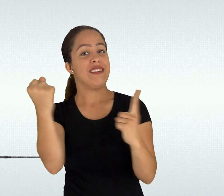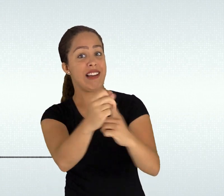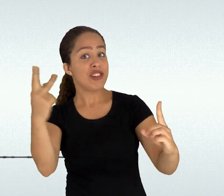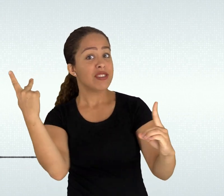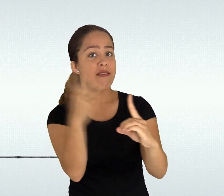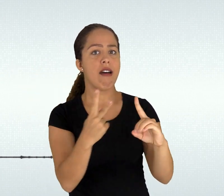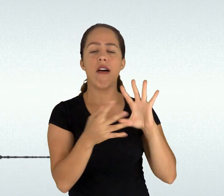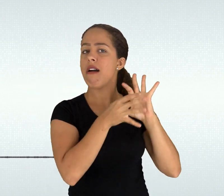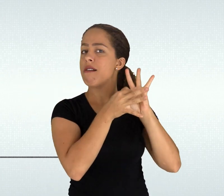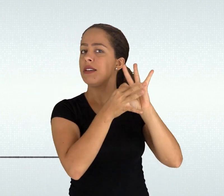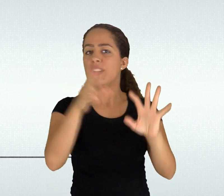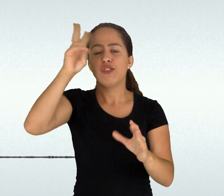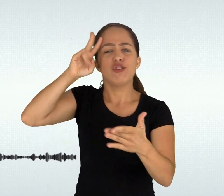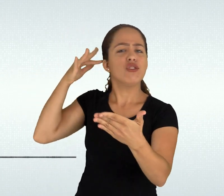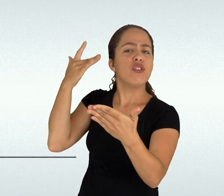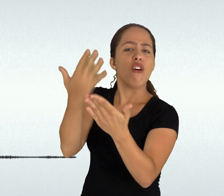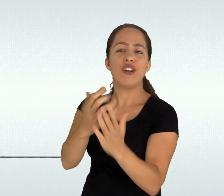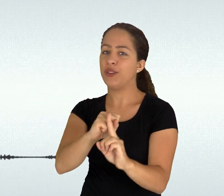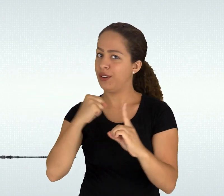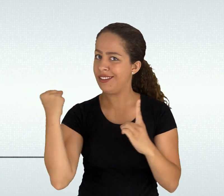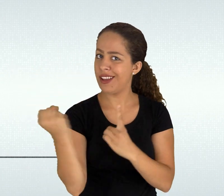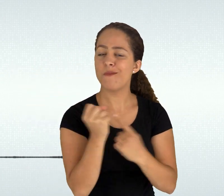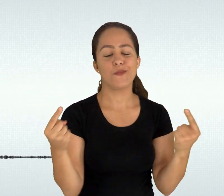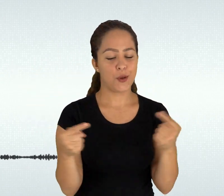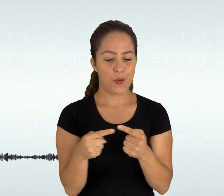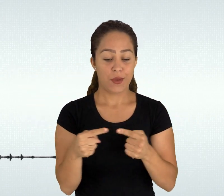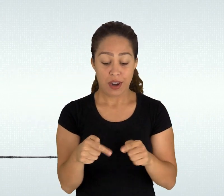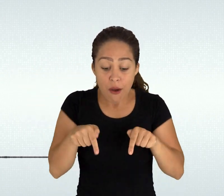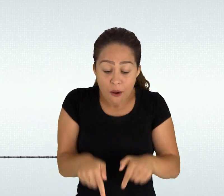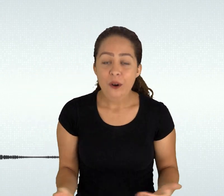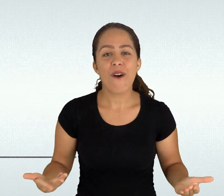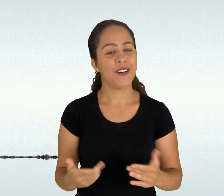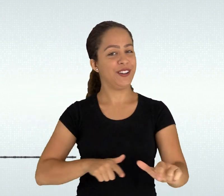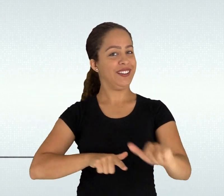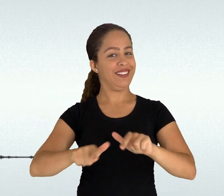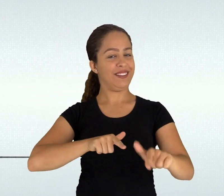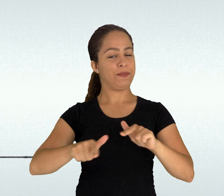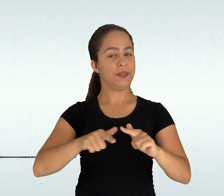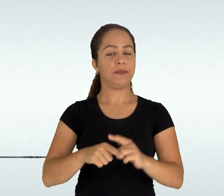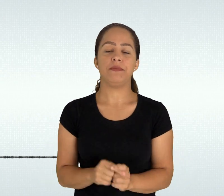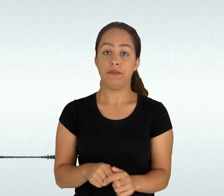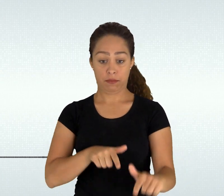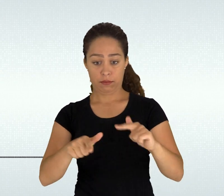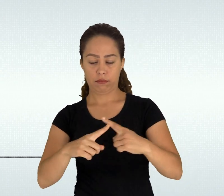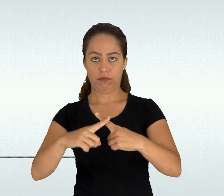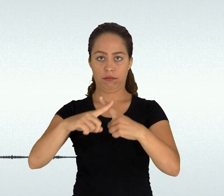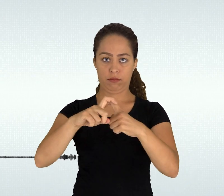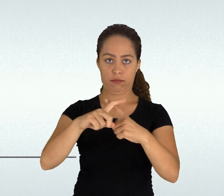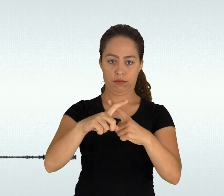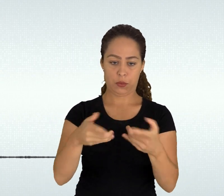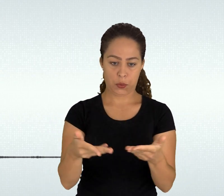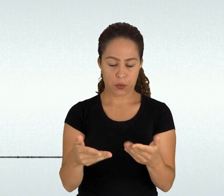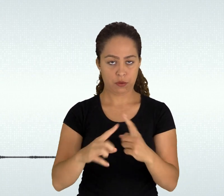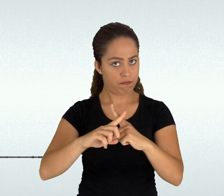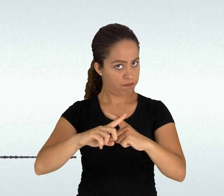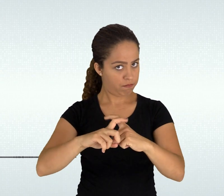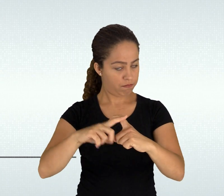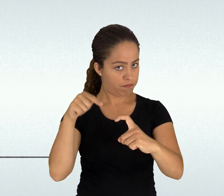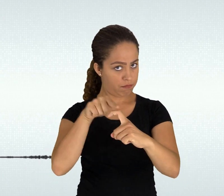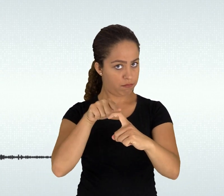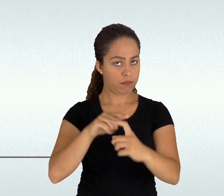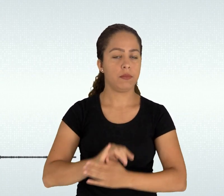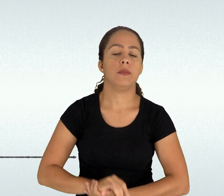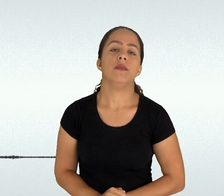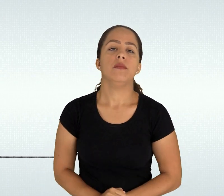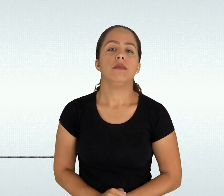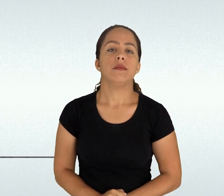atribuições operacionais e de compreender a gênese científico-tecnológica e o contexto histórico-social